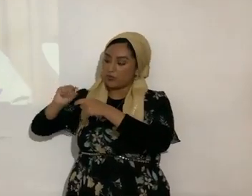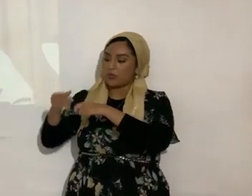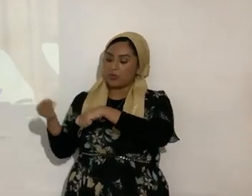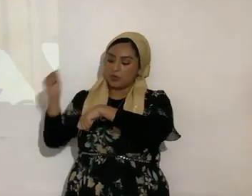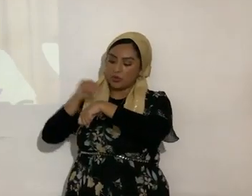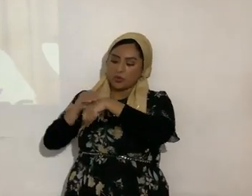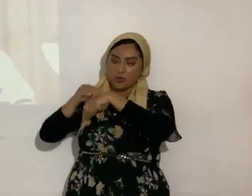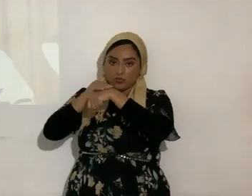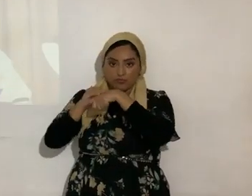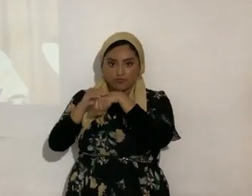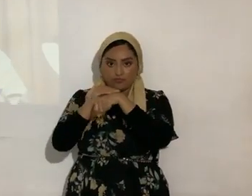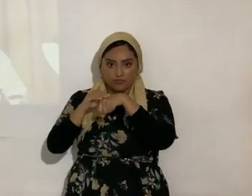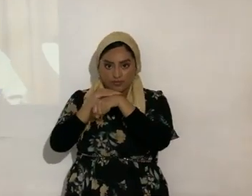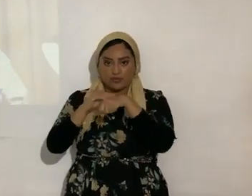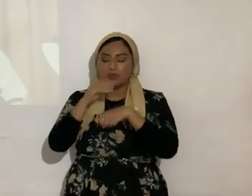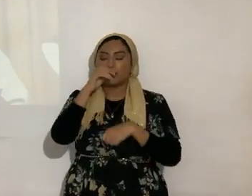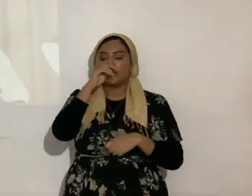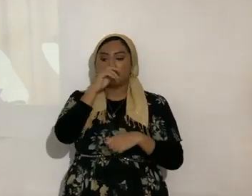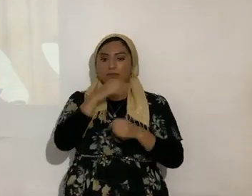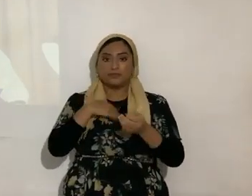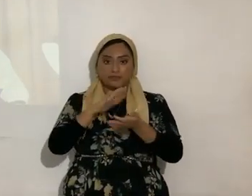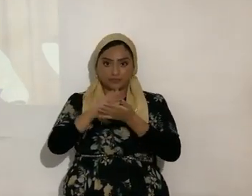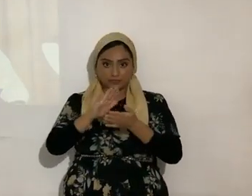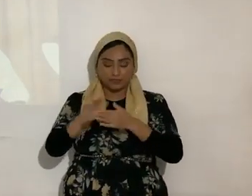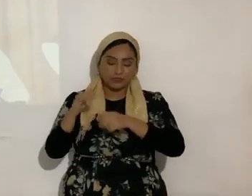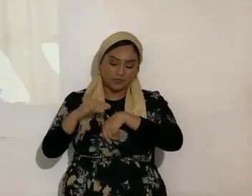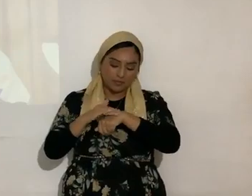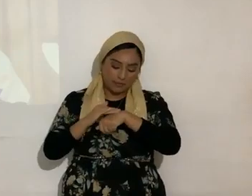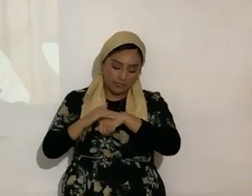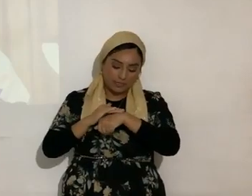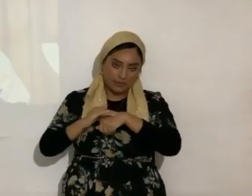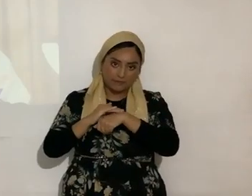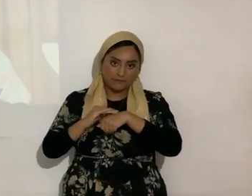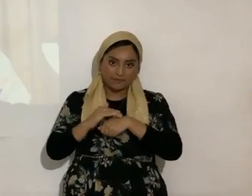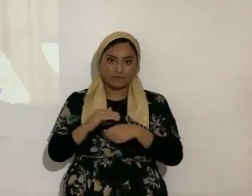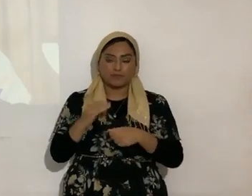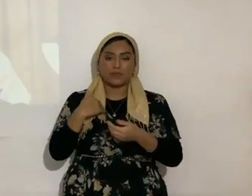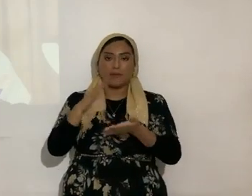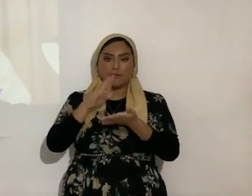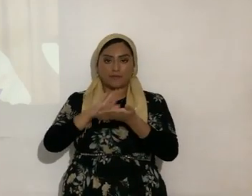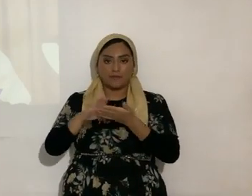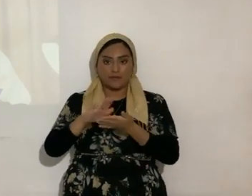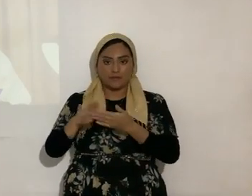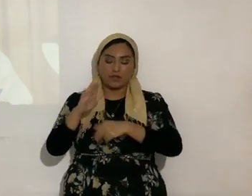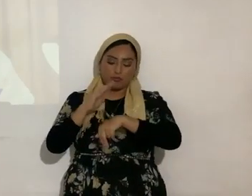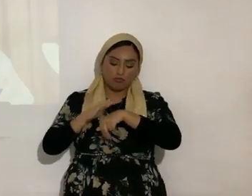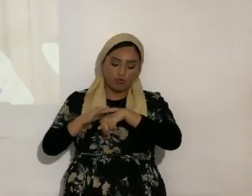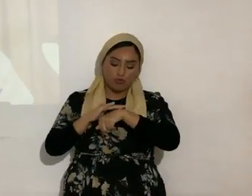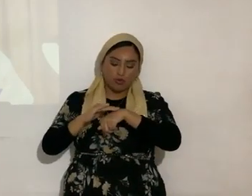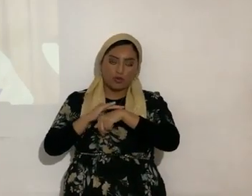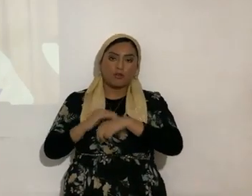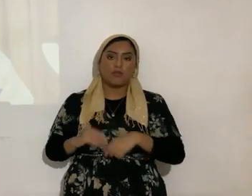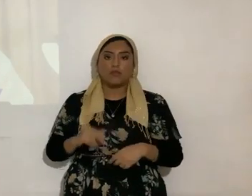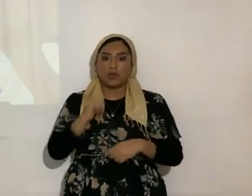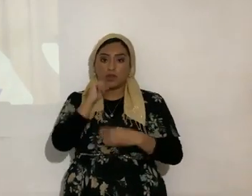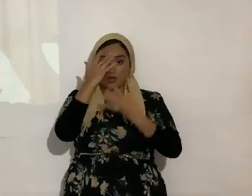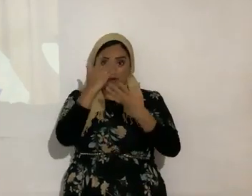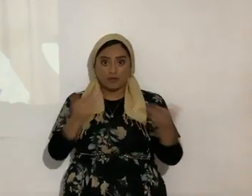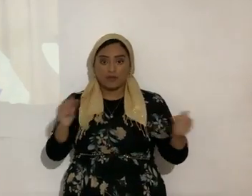o merdiolate, o alcohol, curo, está diciendo una curación. No estoy sanando, estoy haciendo una